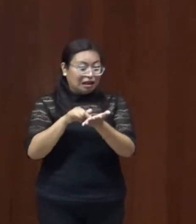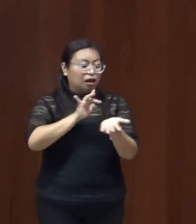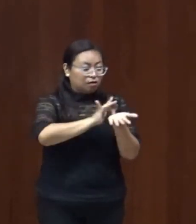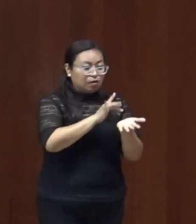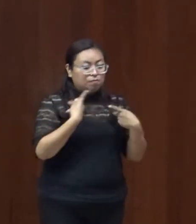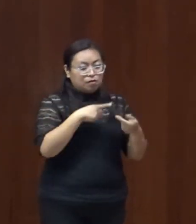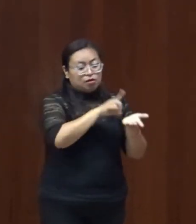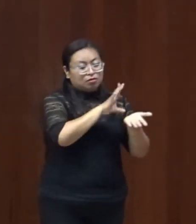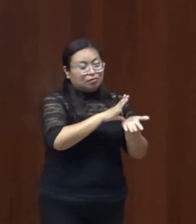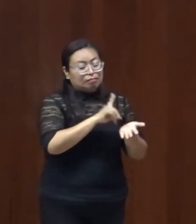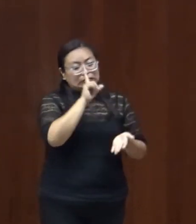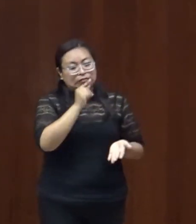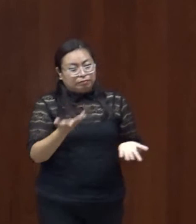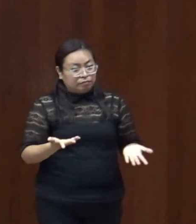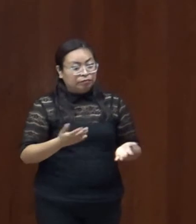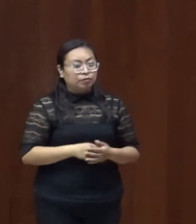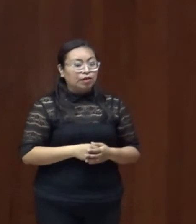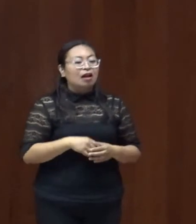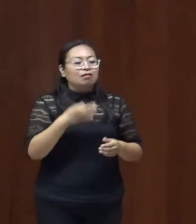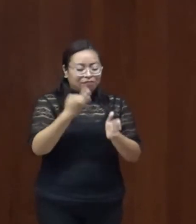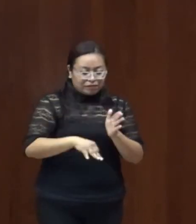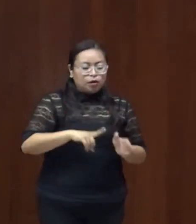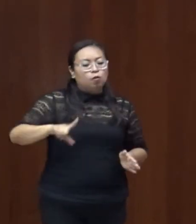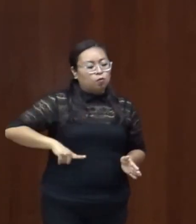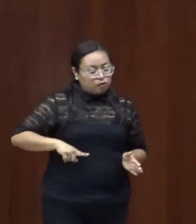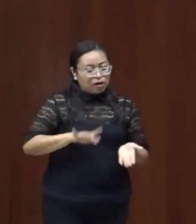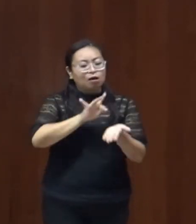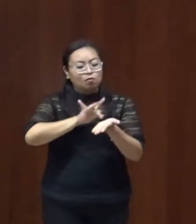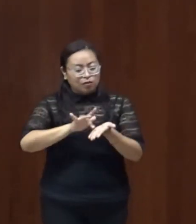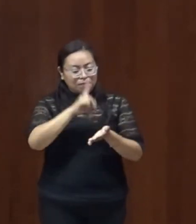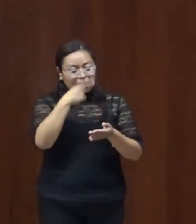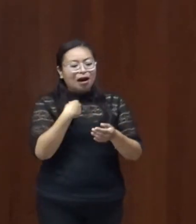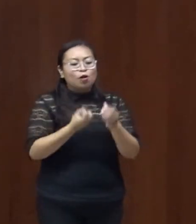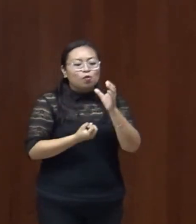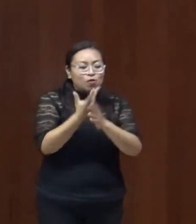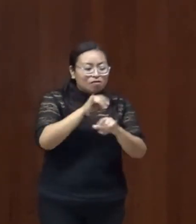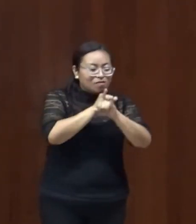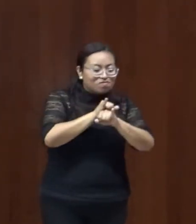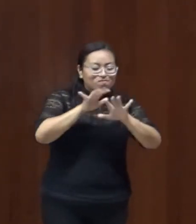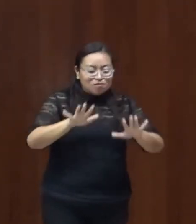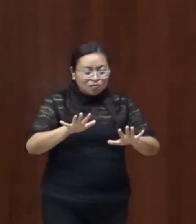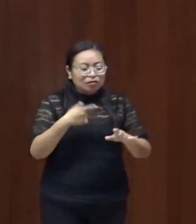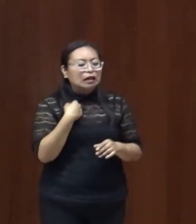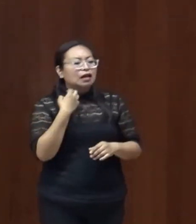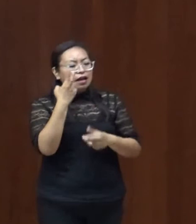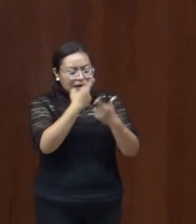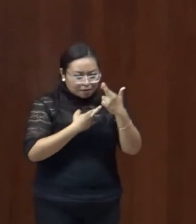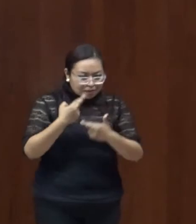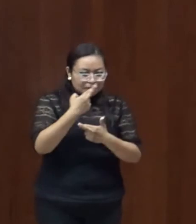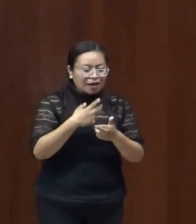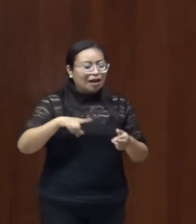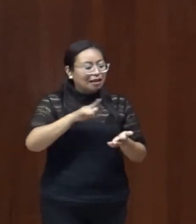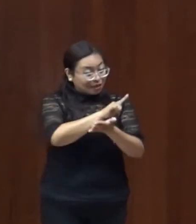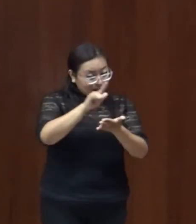recomienda que el Estado garantice que los sistemas de recolección de datos y las evaluaciones de impacto de la